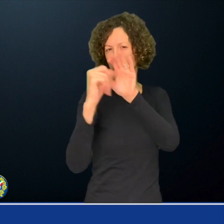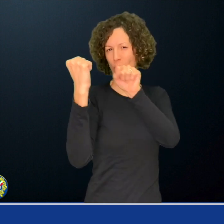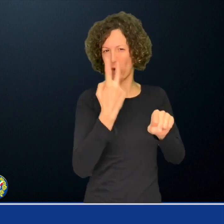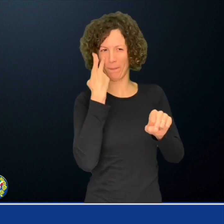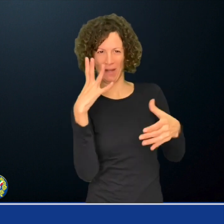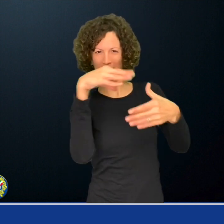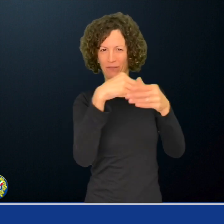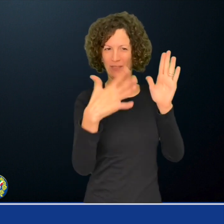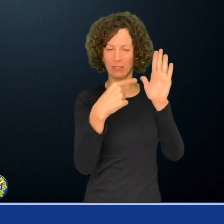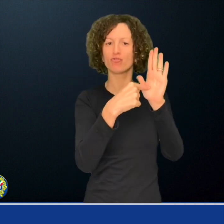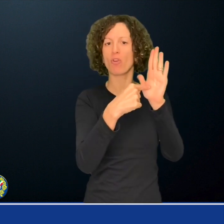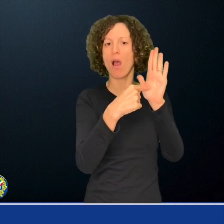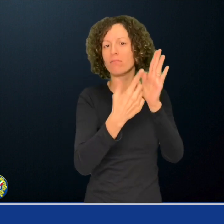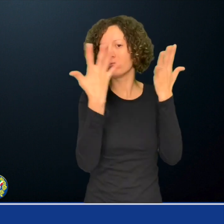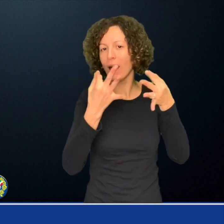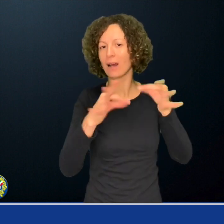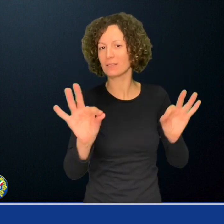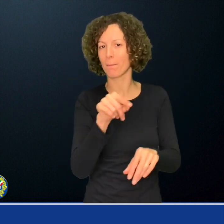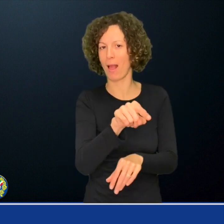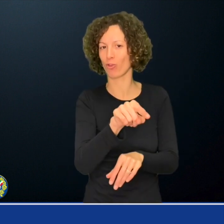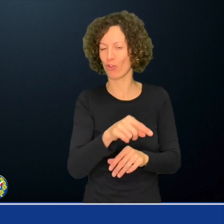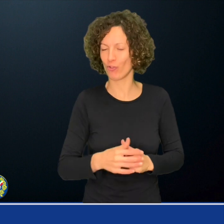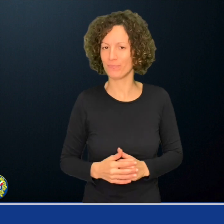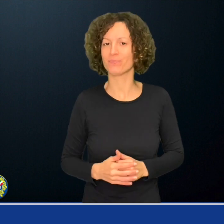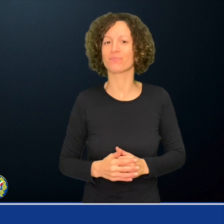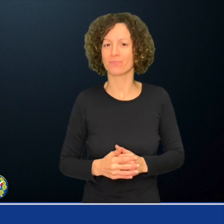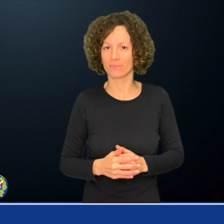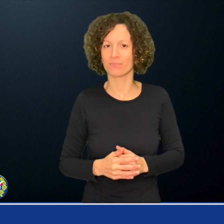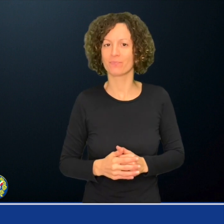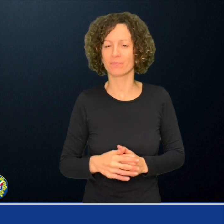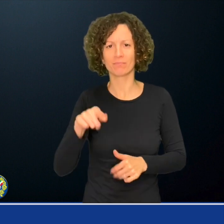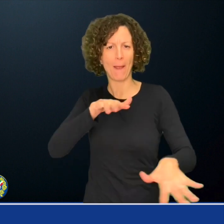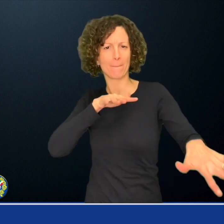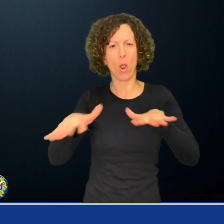concreto il motto del Movimento Internazionale dei diritti delle persone con disabilità.